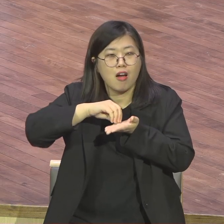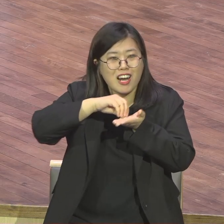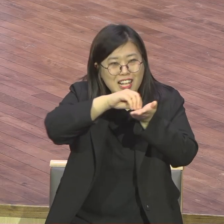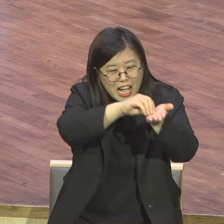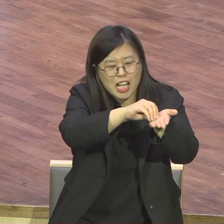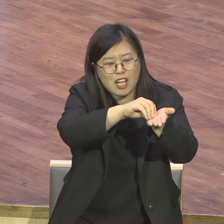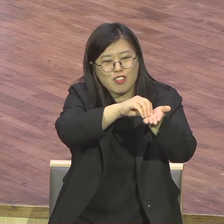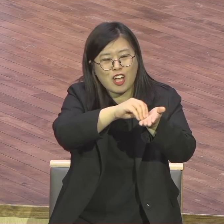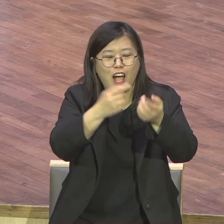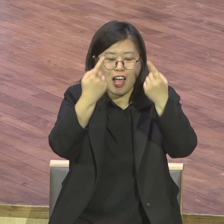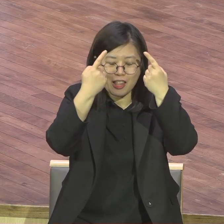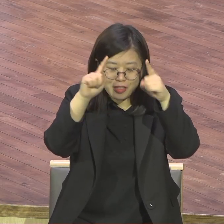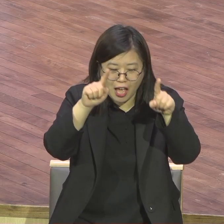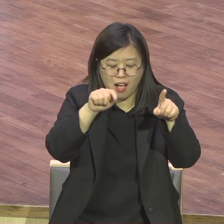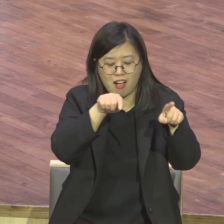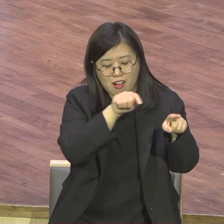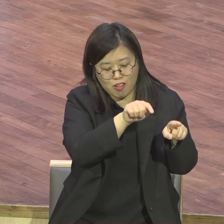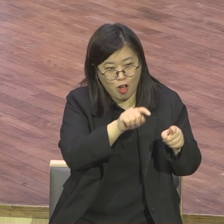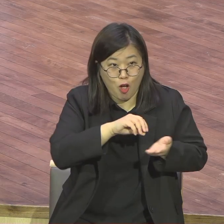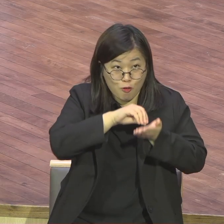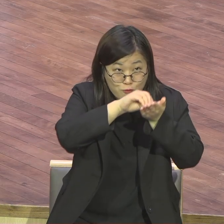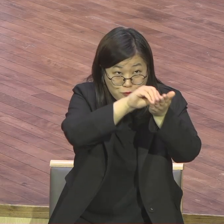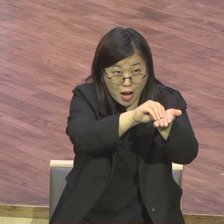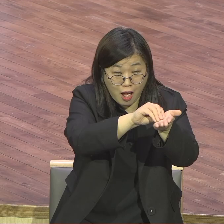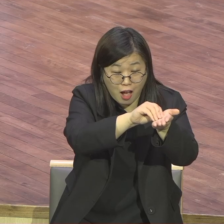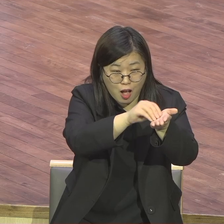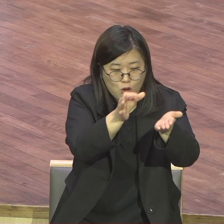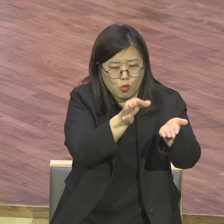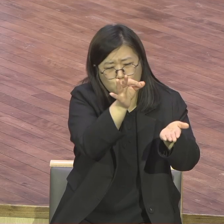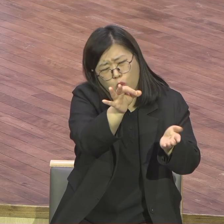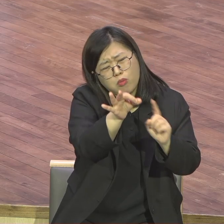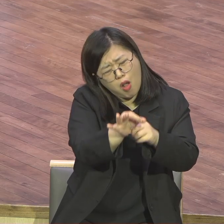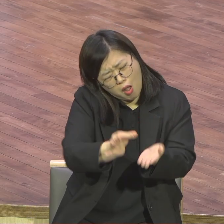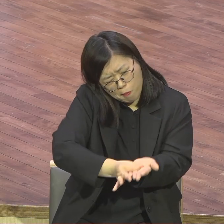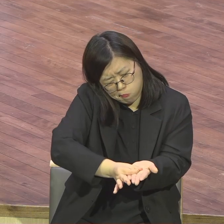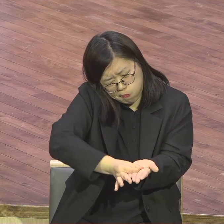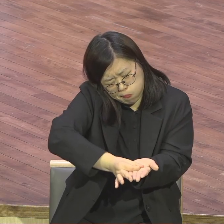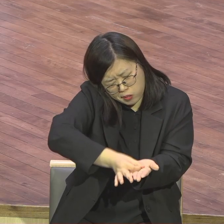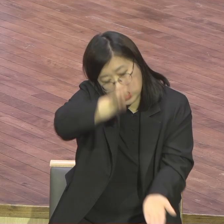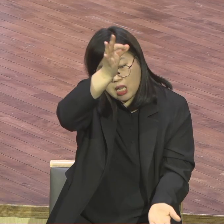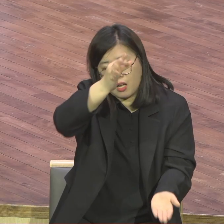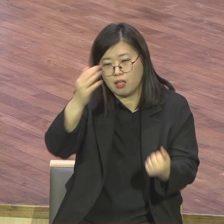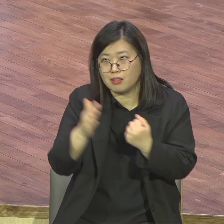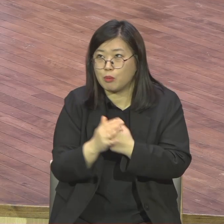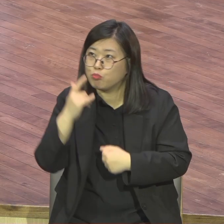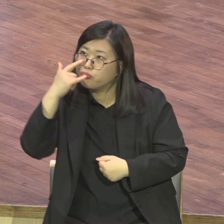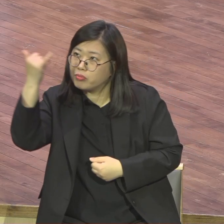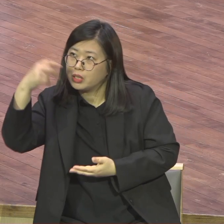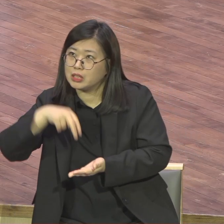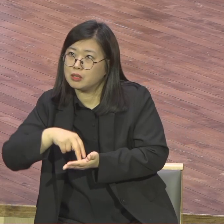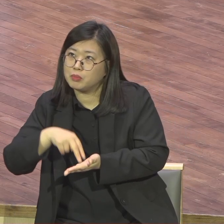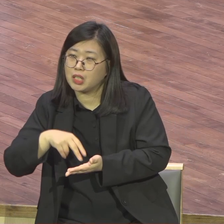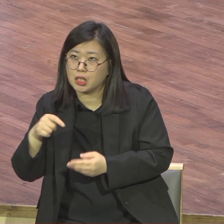등록할 때 집을 파다 보니까 산에 2번째까지 올라갔다니까 4번 팔고 등록 4번 만에 4번 파니까 산에 2번째까지 갔어